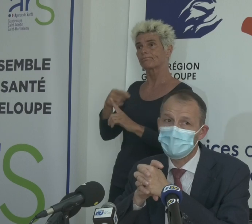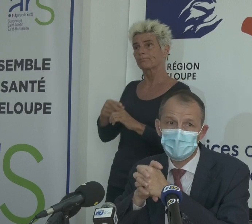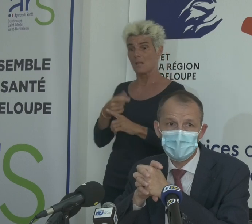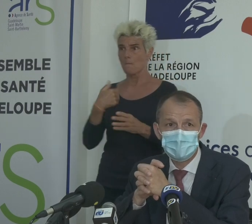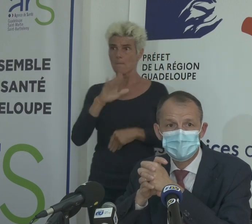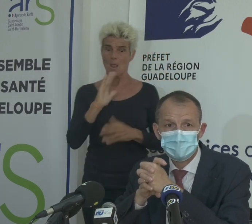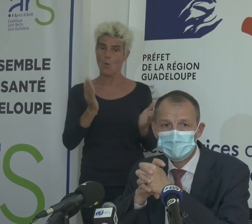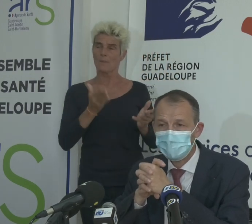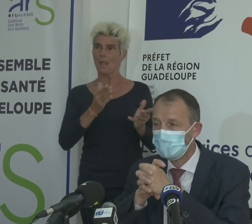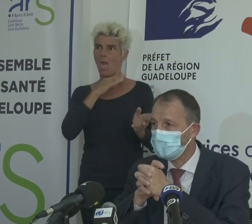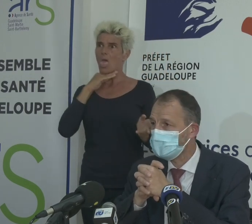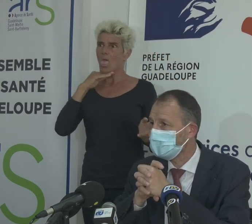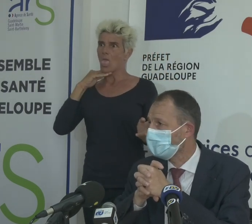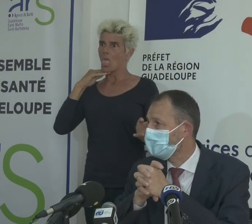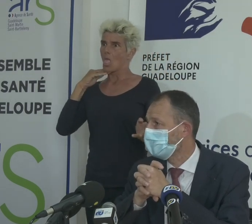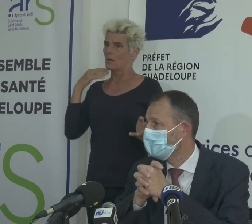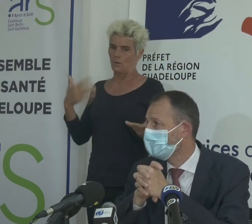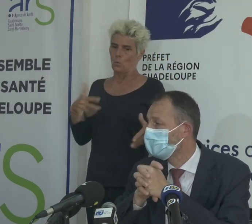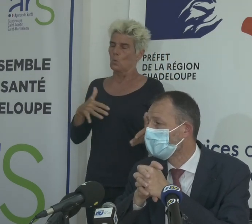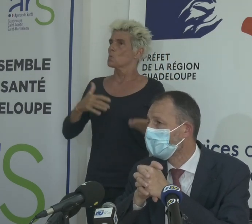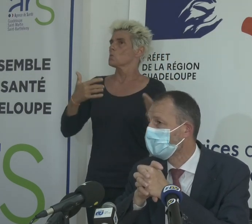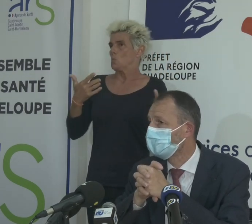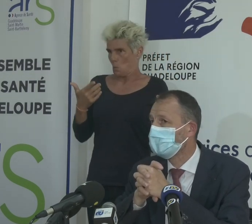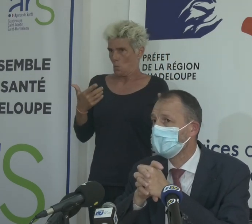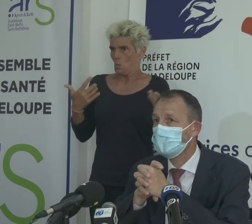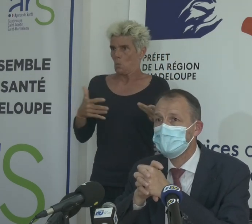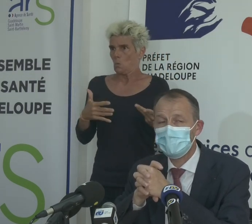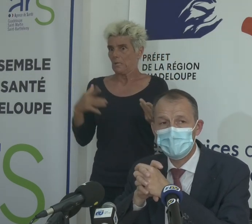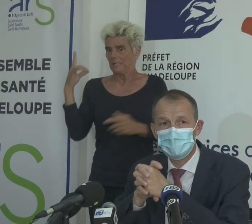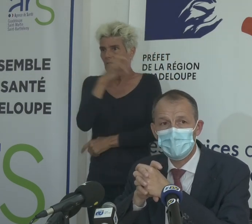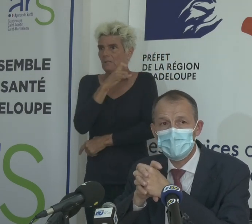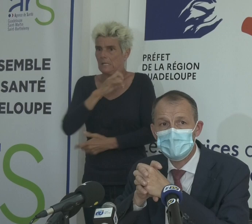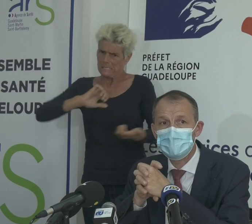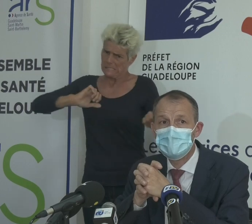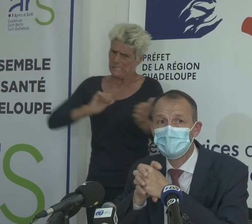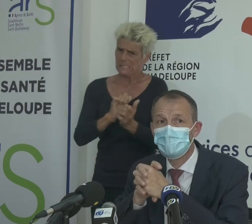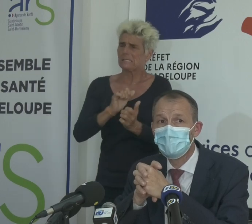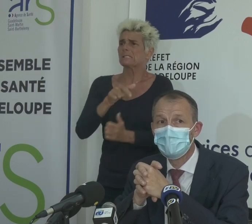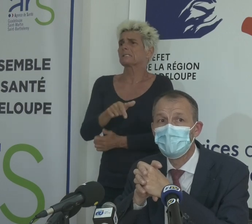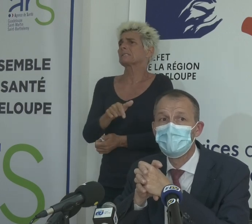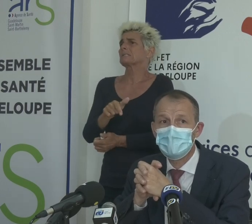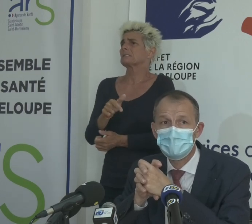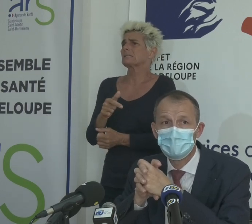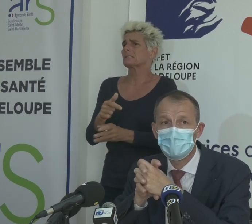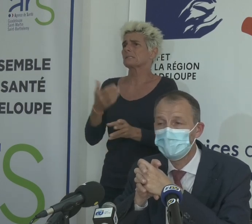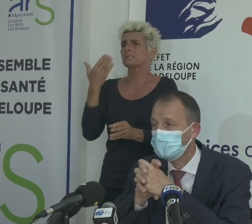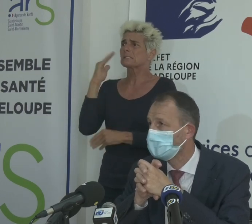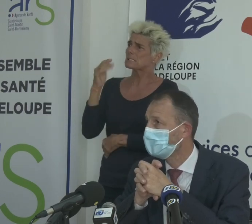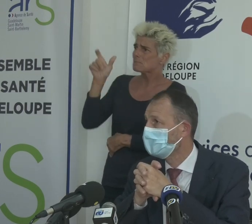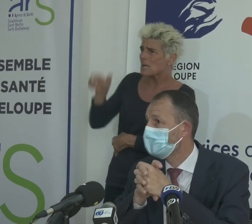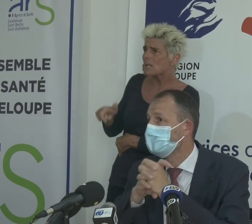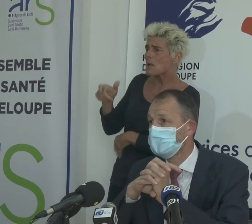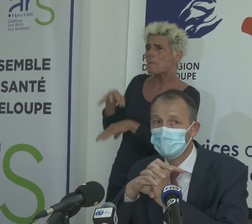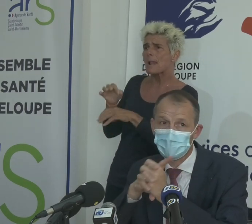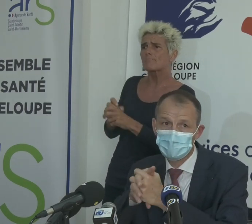'hôpital est en train d'augmenter. Et cette pression à l'hôpital ne pourra être absorbée, ne pourra passer que si nous n'avons plus d'augmentation du nombre de cas.